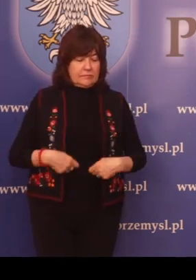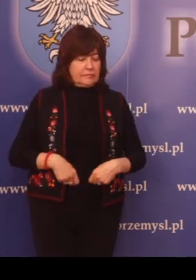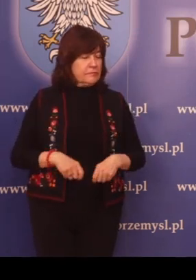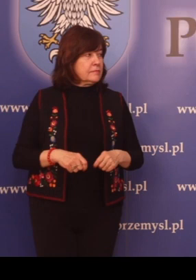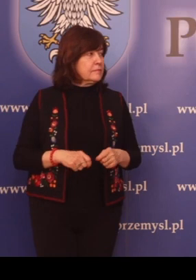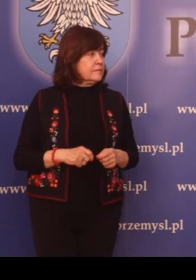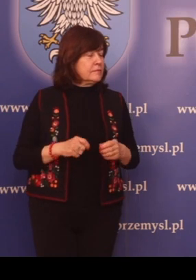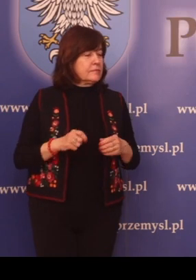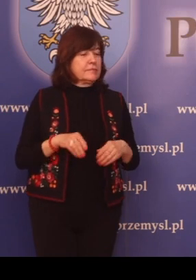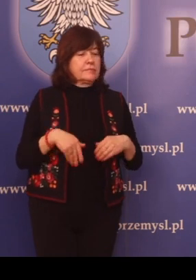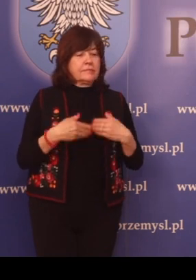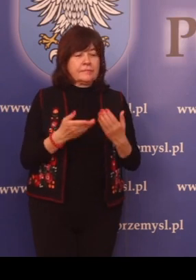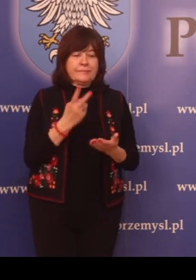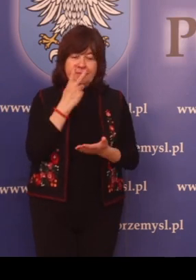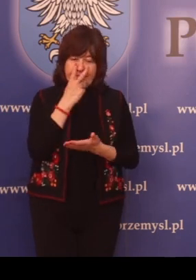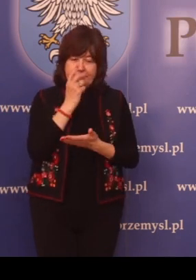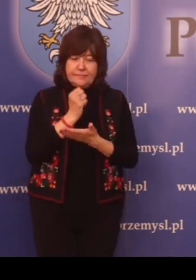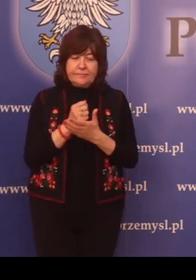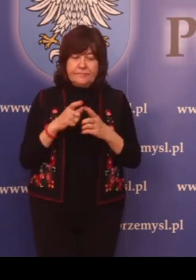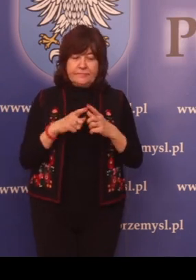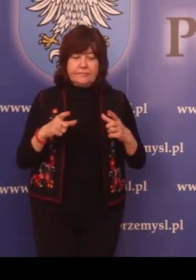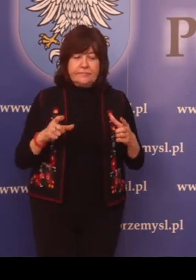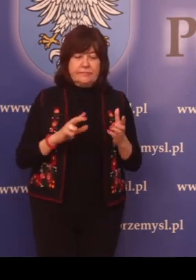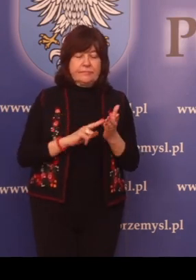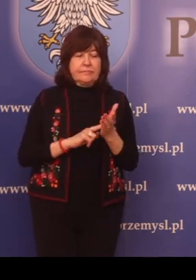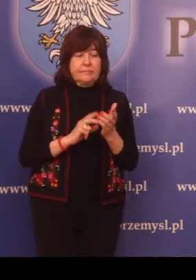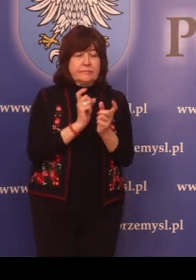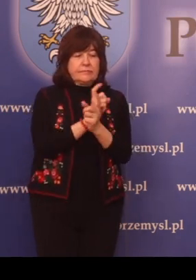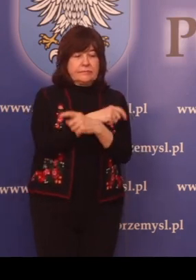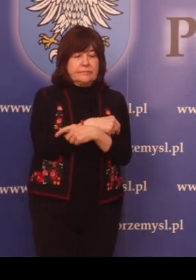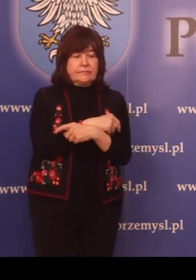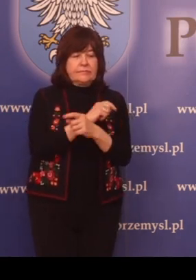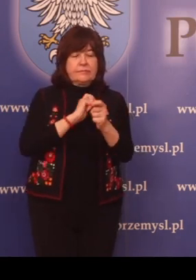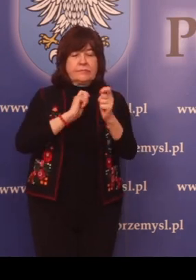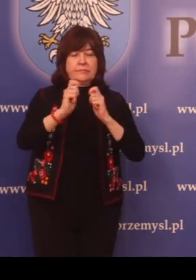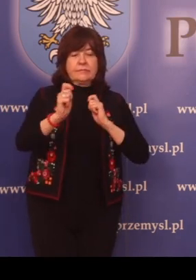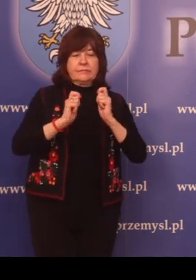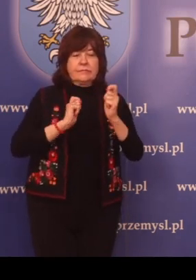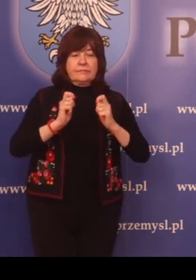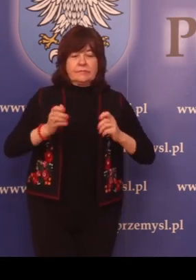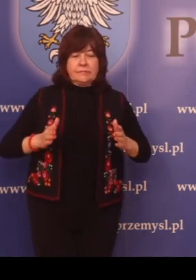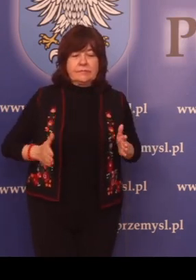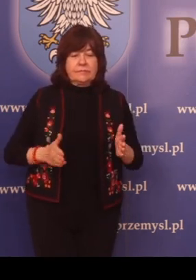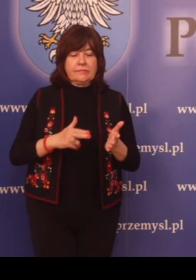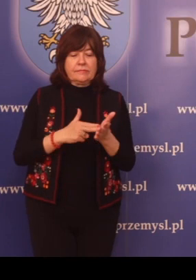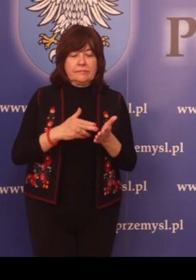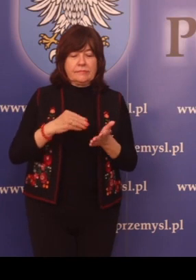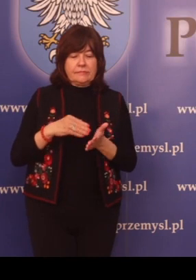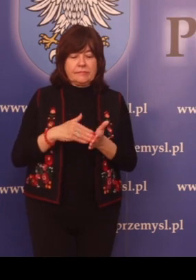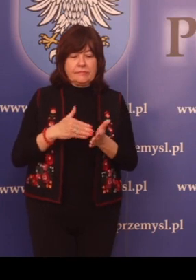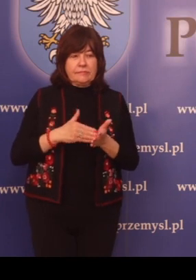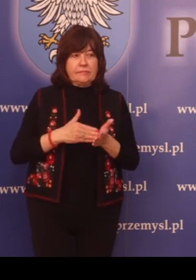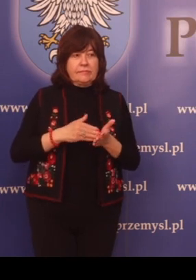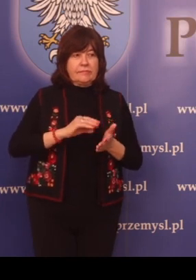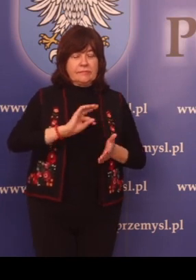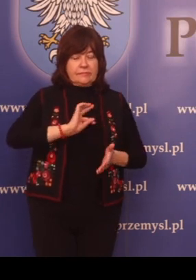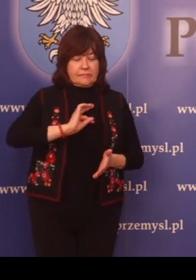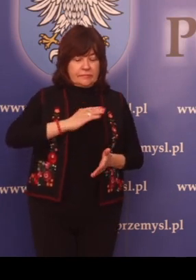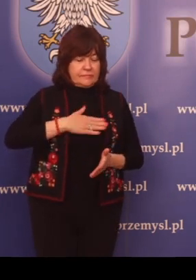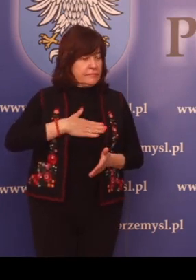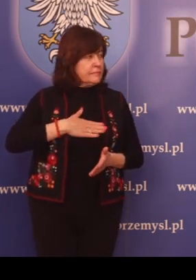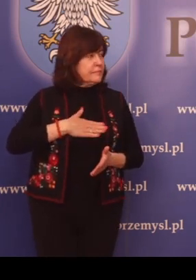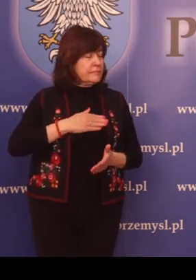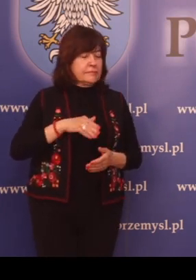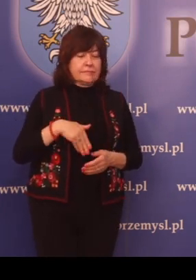Wydanie zaświadczenia na krajowe przewozy drogowe na potrzeby własne. Wydanie